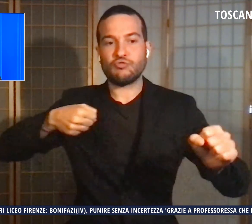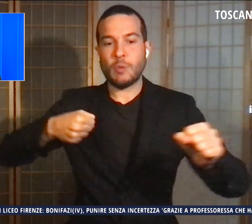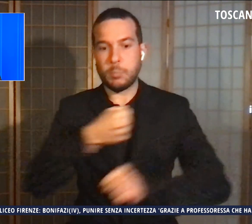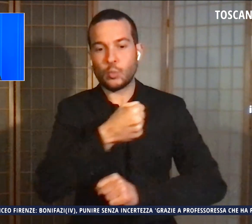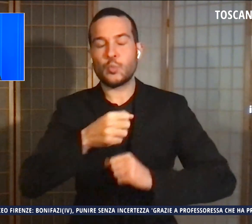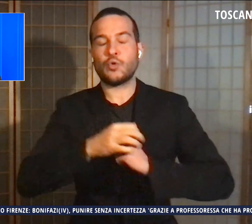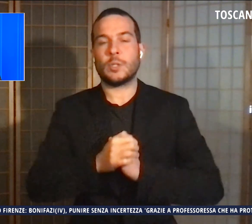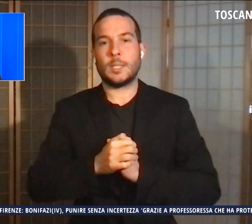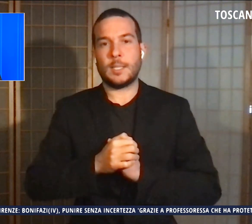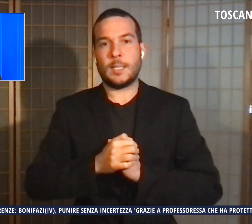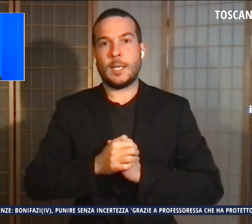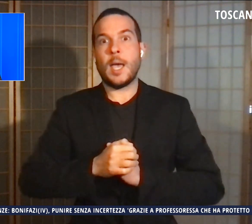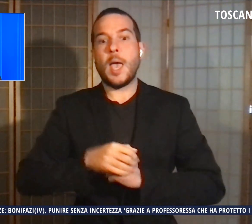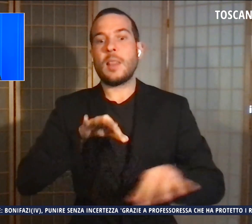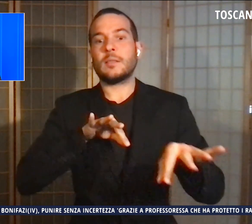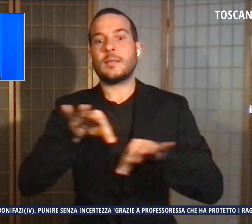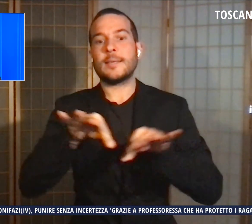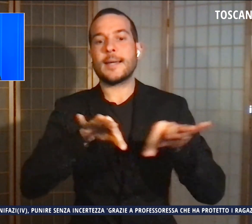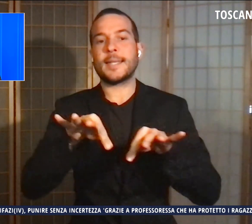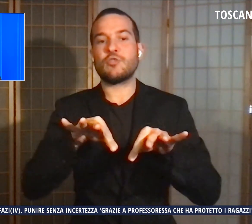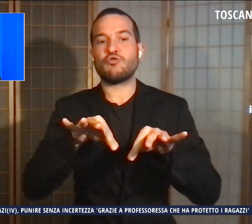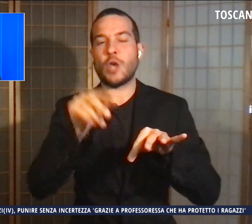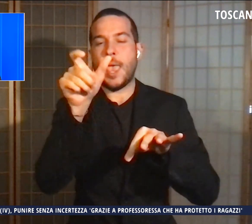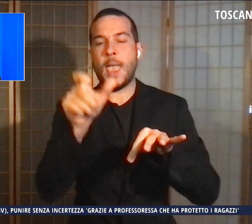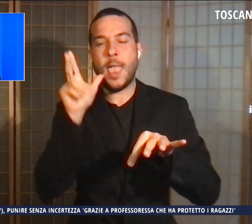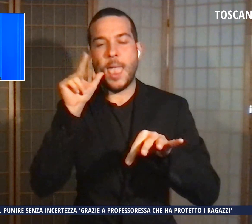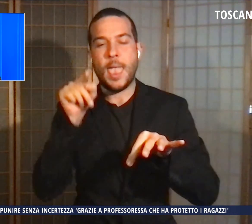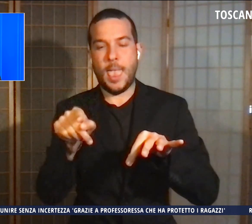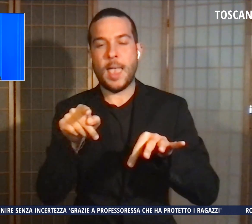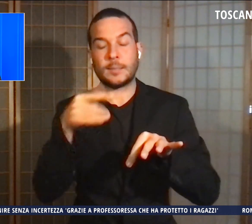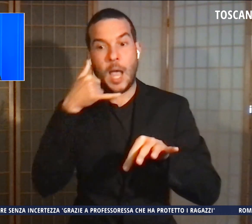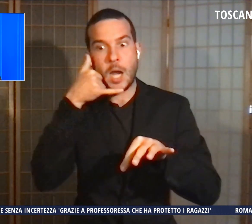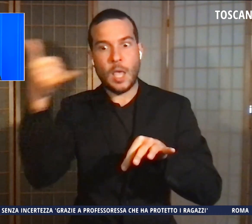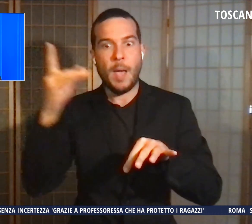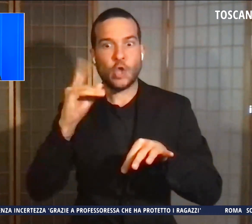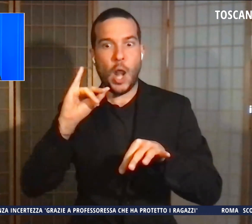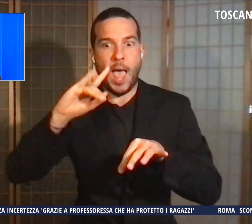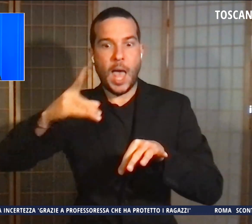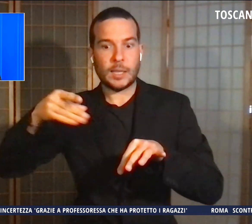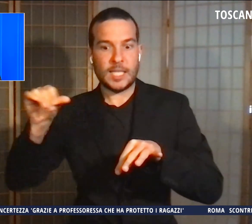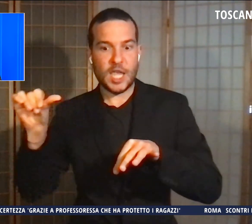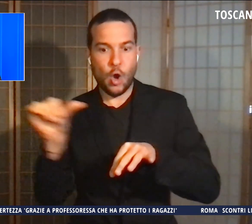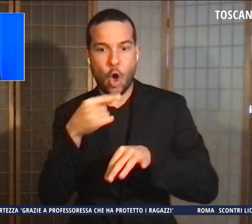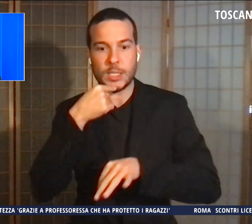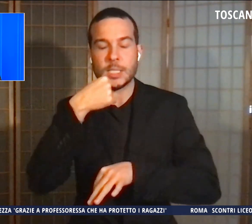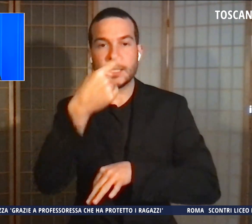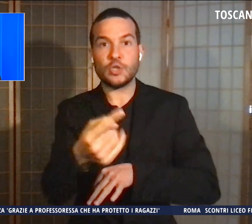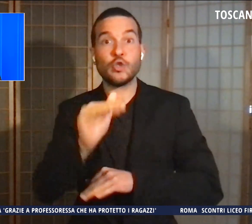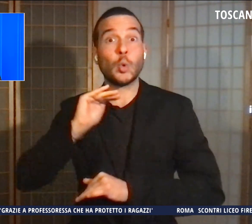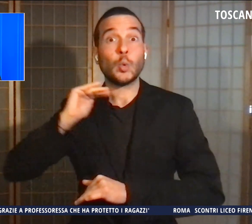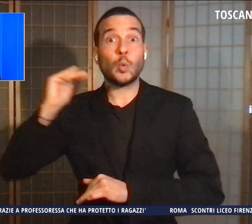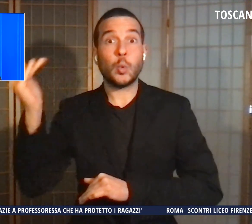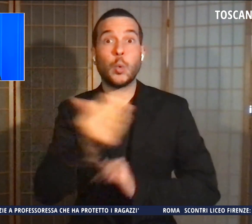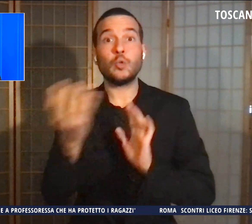scolastica, che appena ha saputo dell'accaduto, ha chiamato la Digos, precisa che tutto è avvenuto